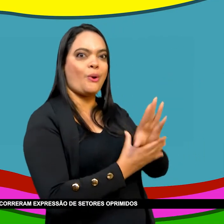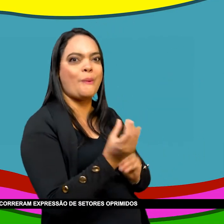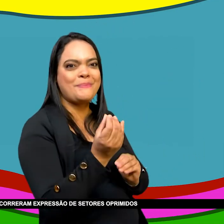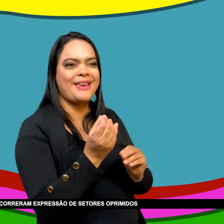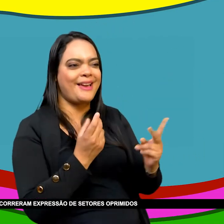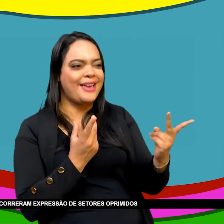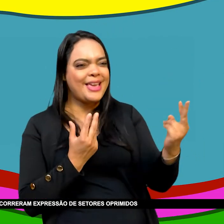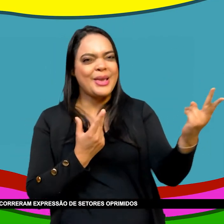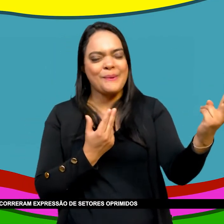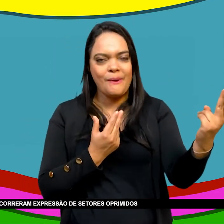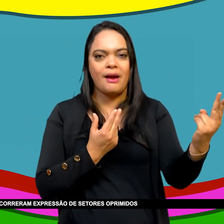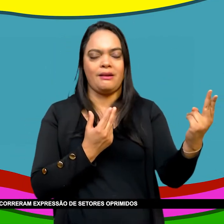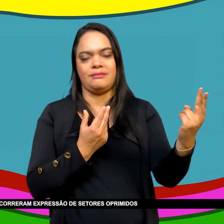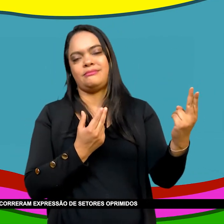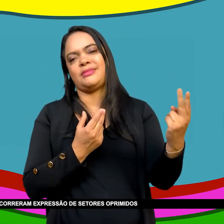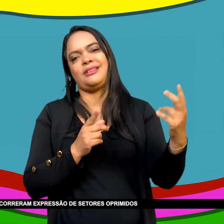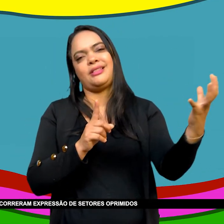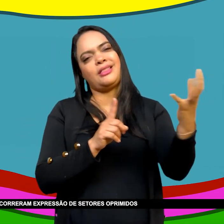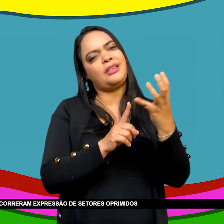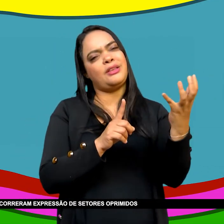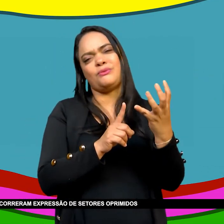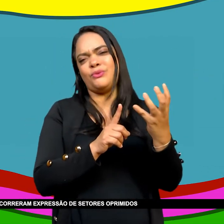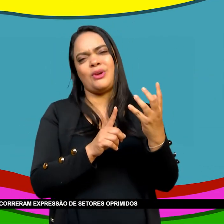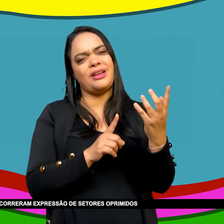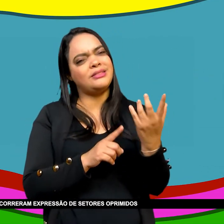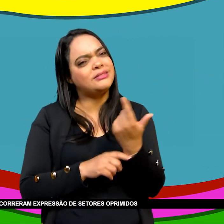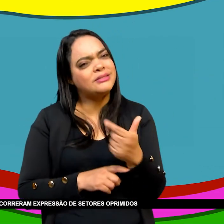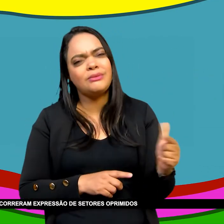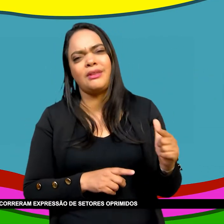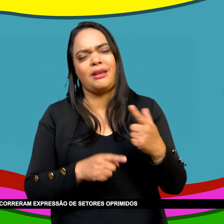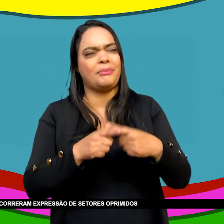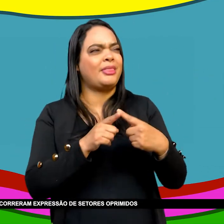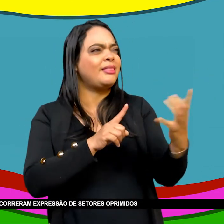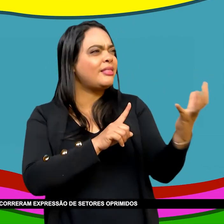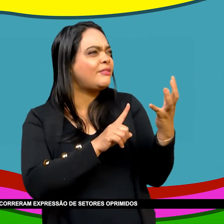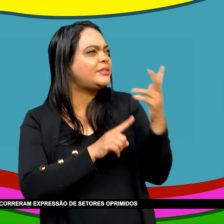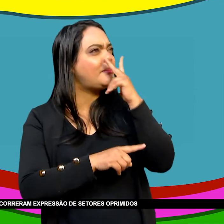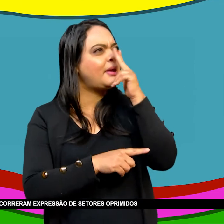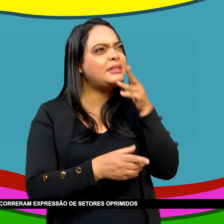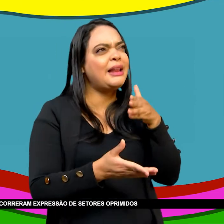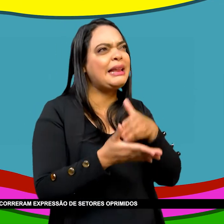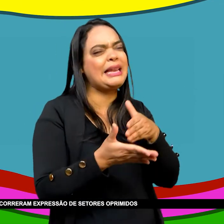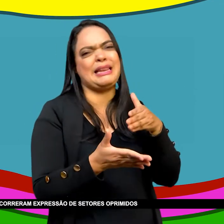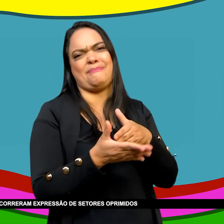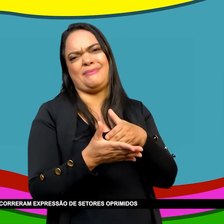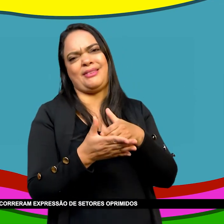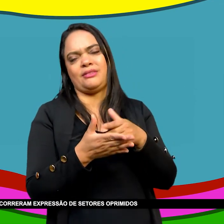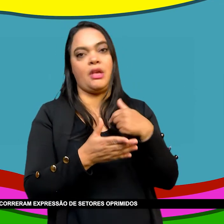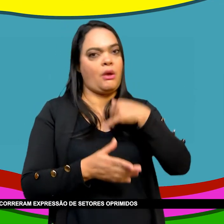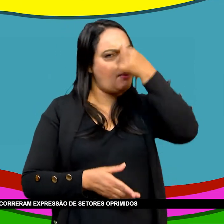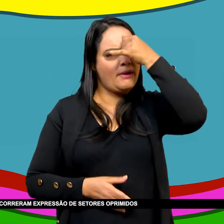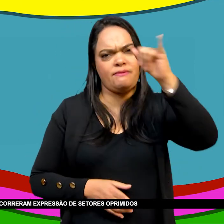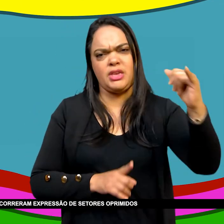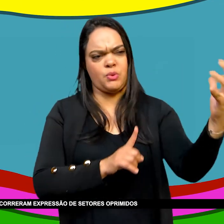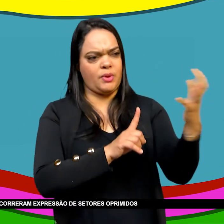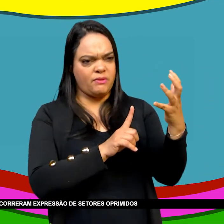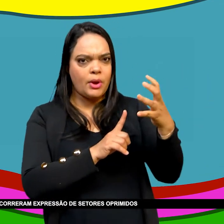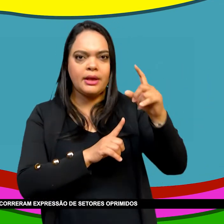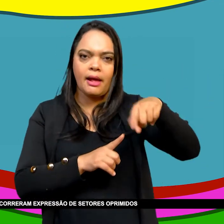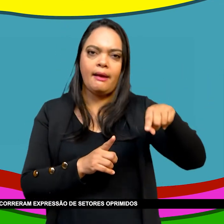Ocorreu Ocorreram Movimentos sociais Ocorreram A expressão De